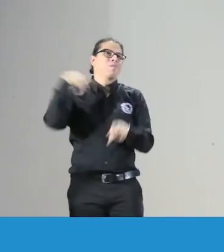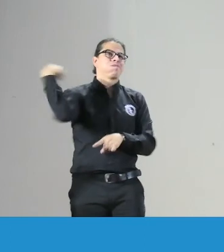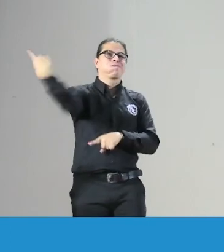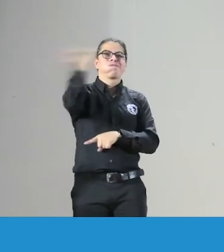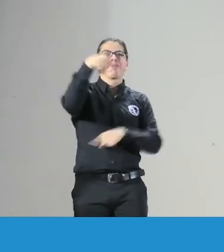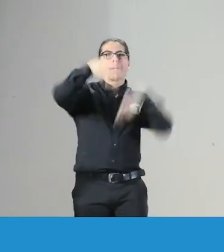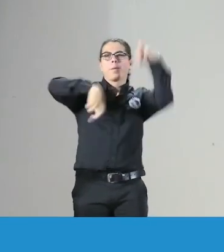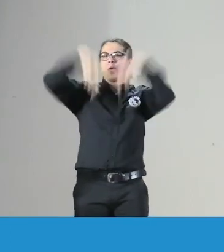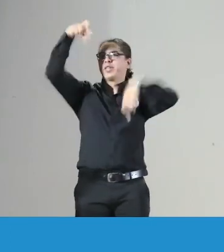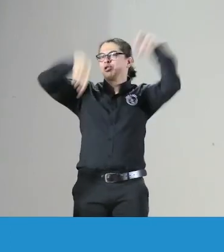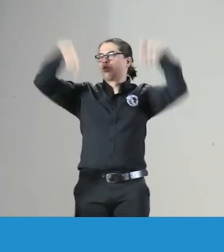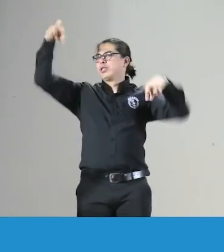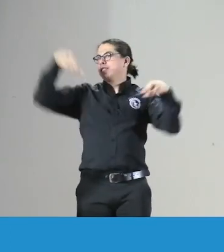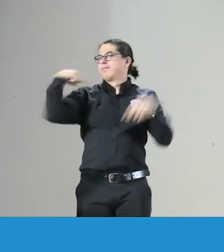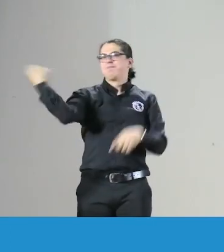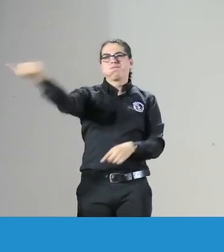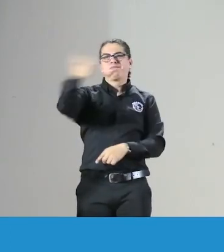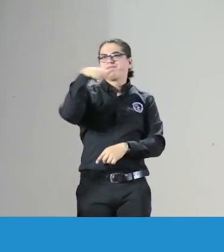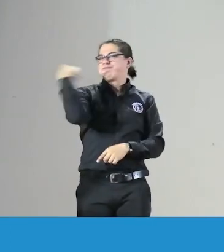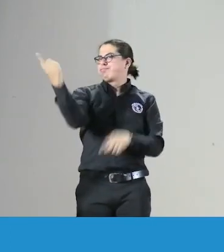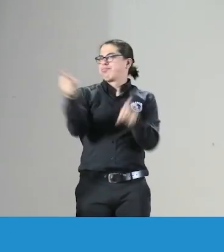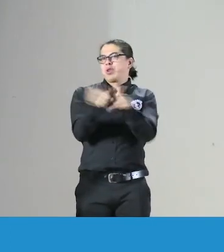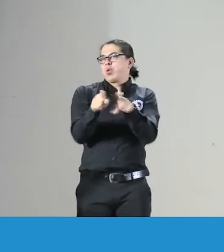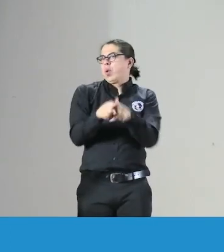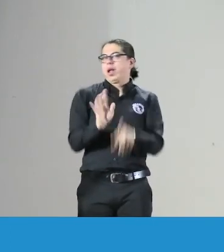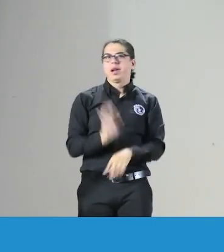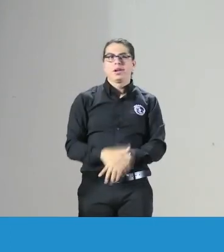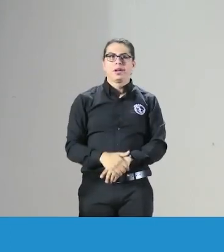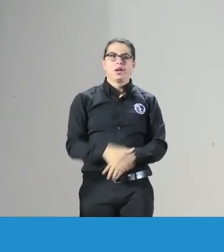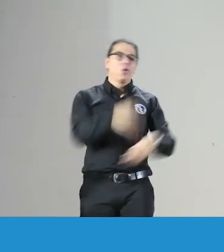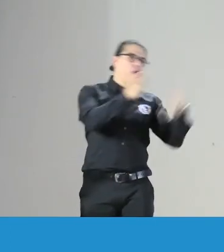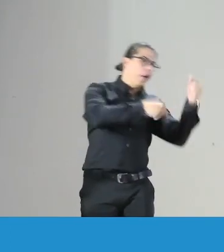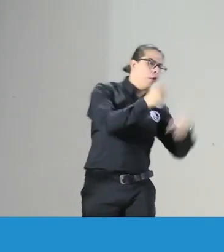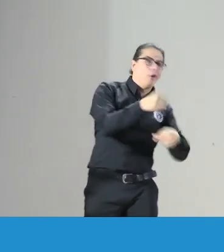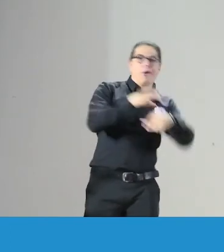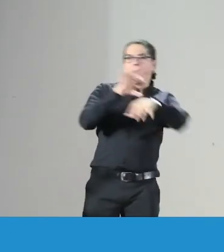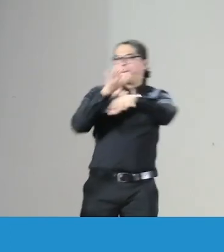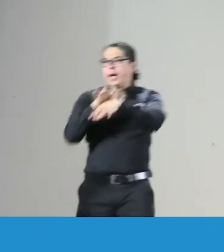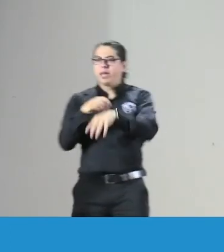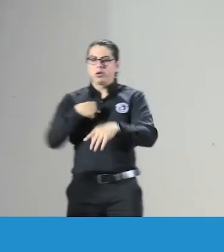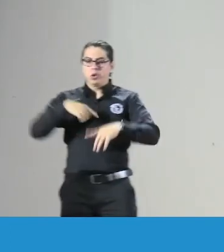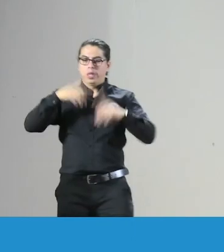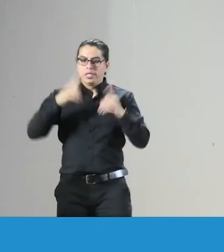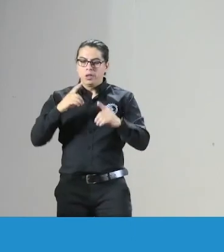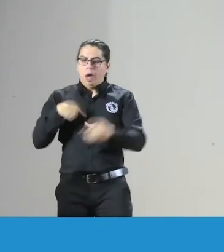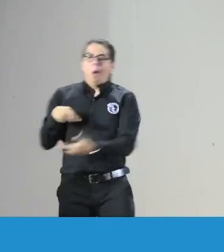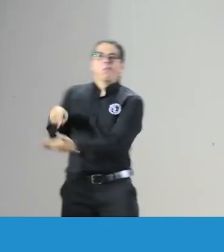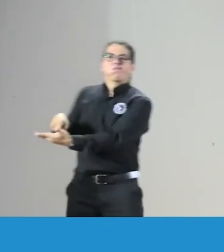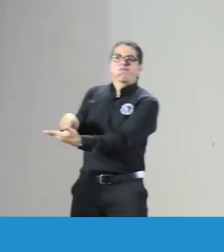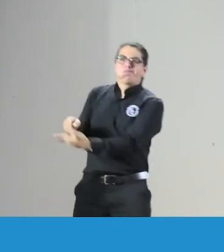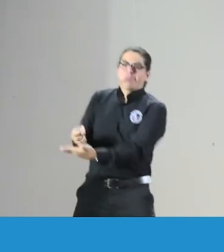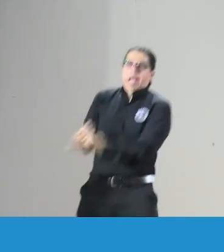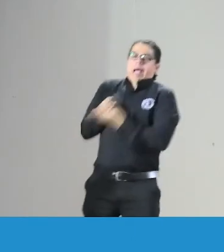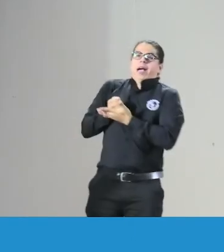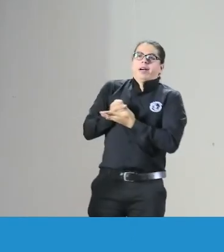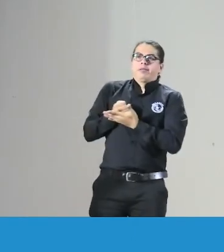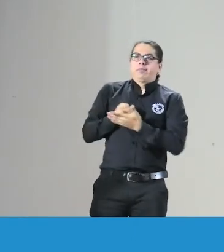¿cómo debo comportarlo? como cualquier otro profesional en cualquier otra área un contador un abogado